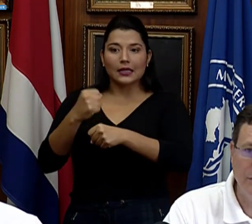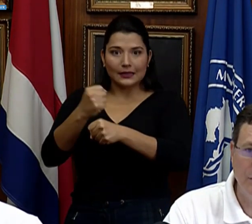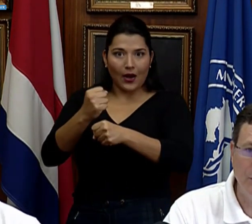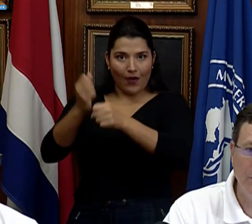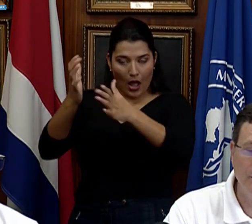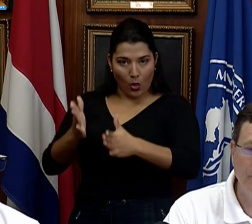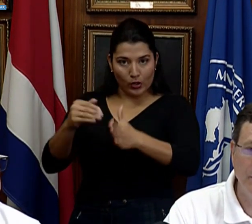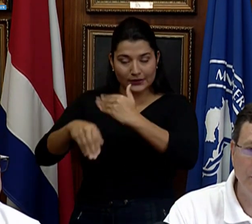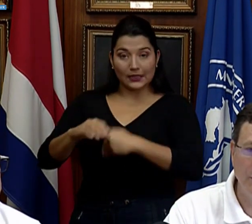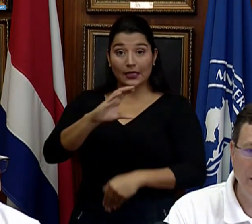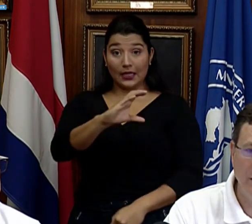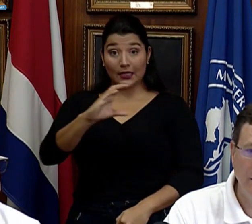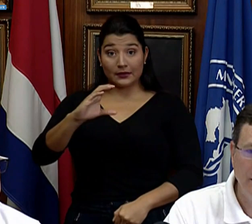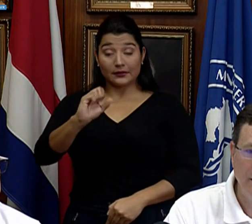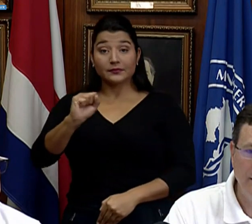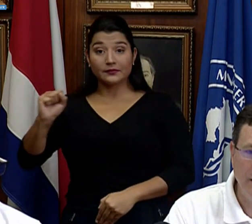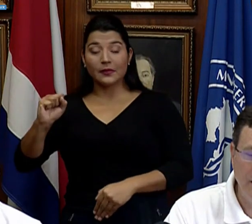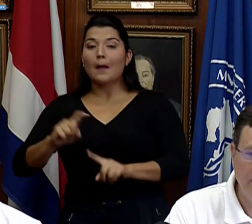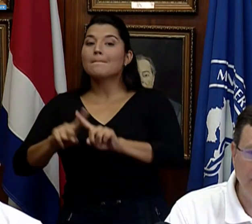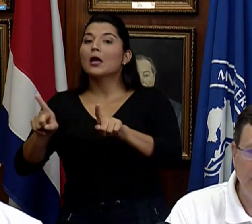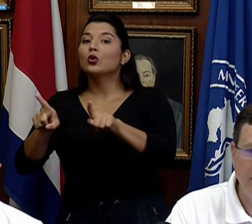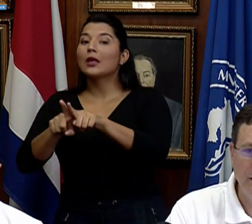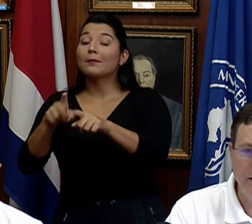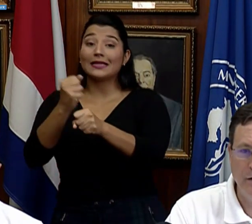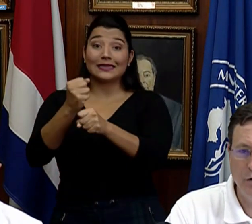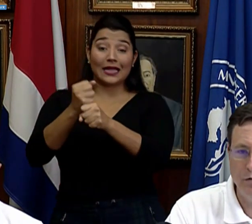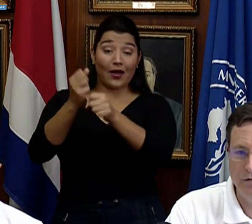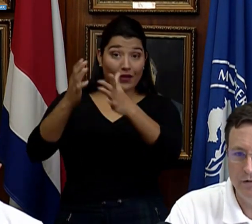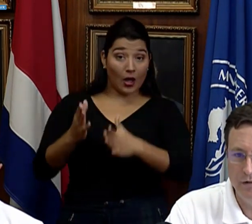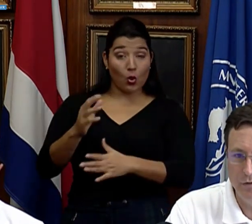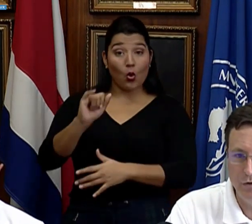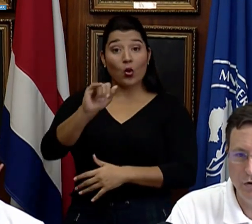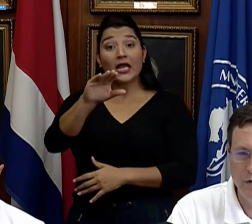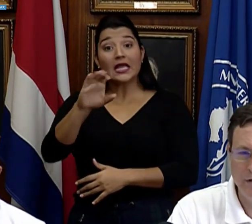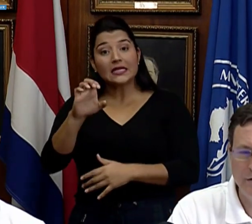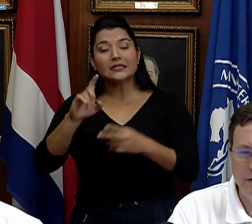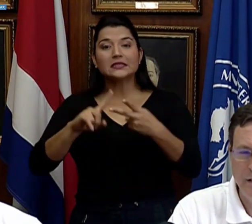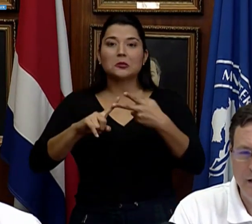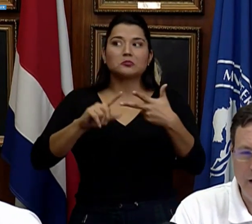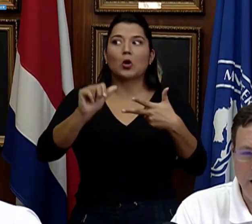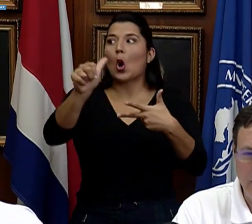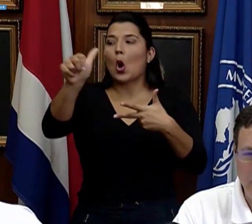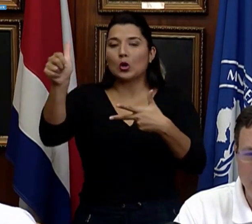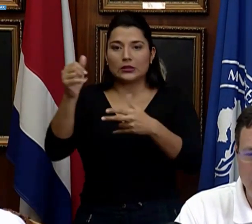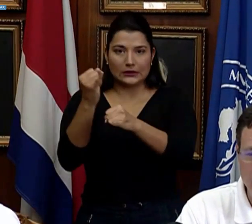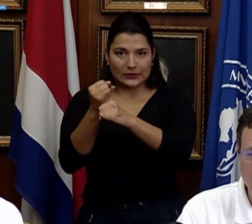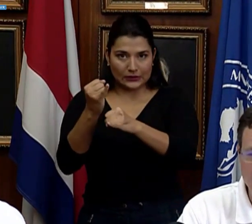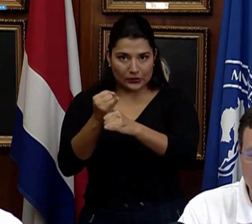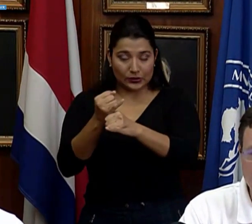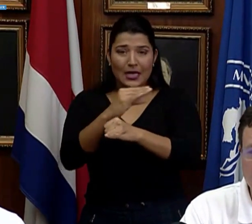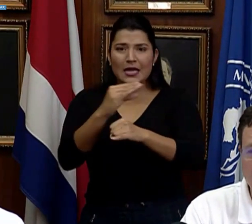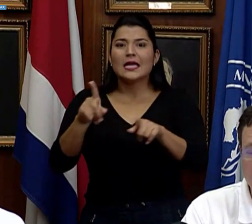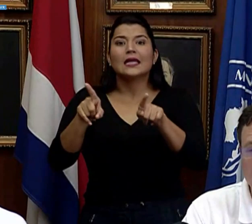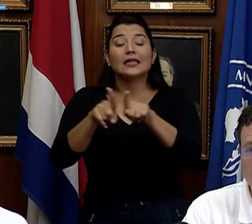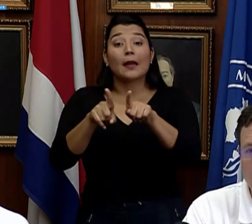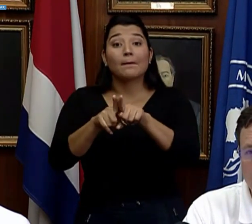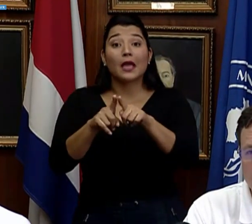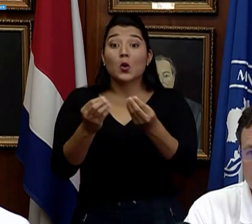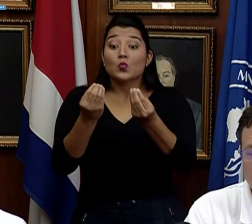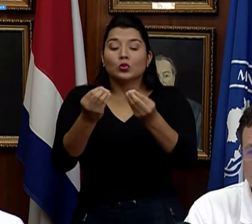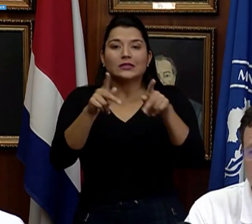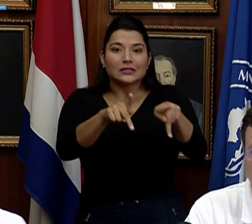Caja, sino personal del ICE, de otras instituciones y además de una gran cantidad de